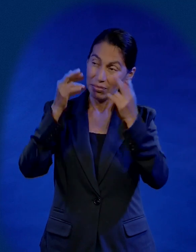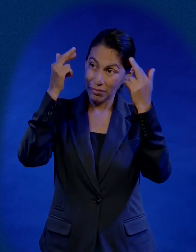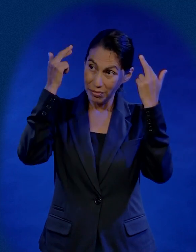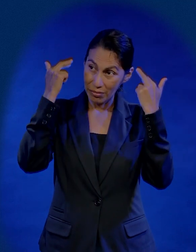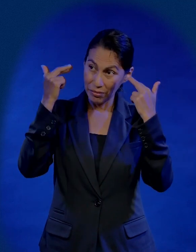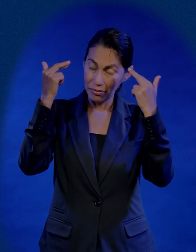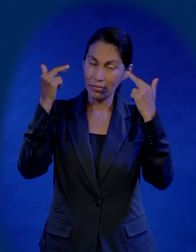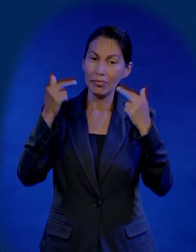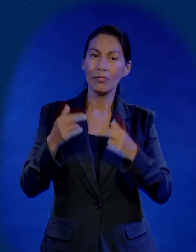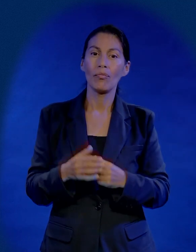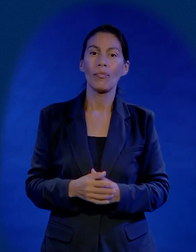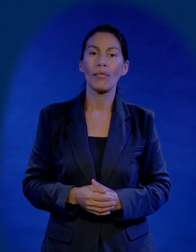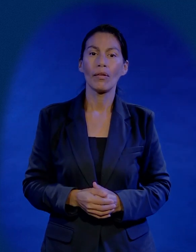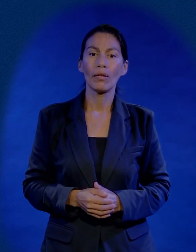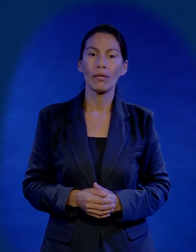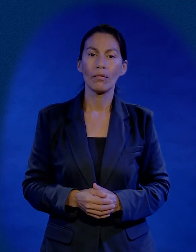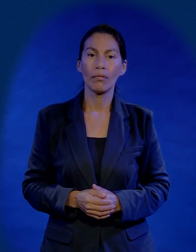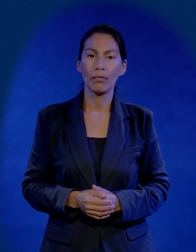tú eres Jesús el Rey